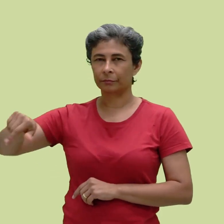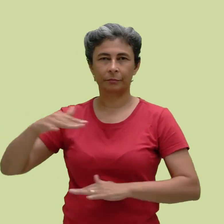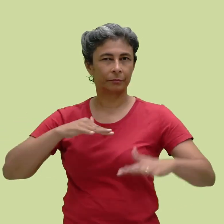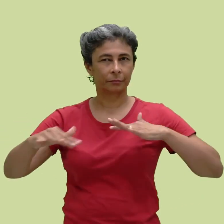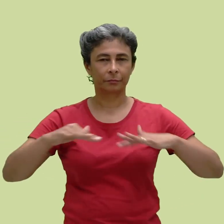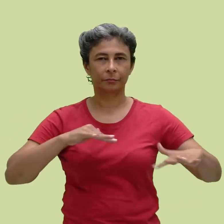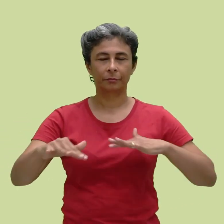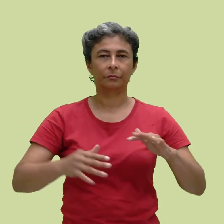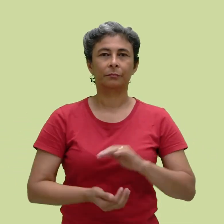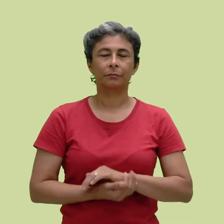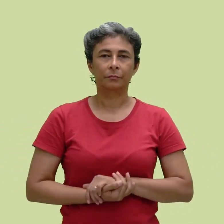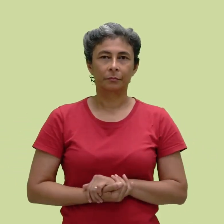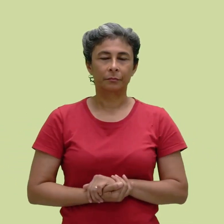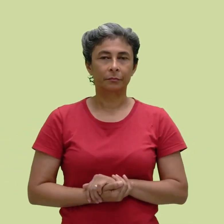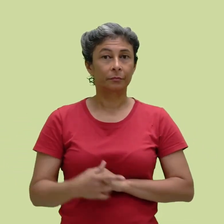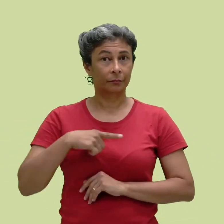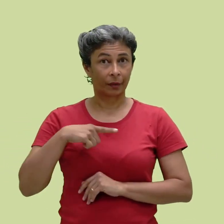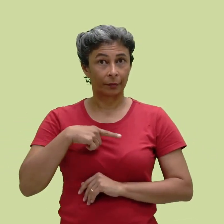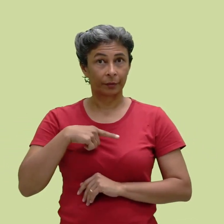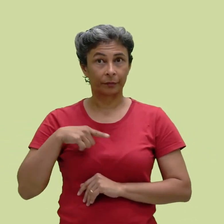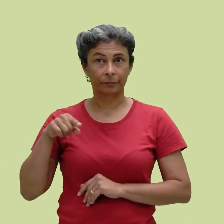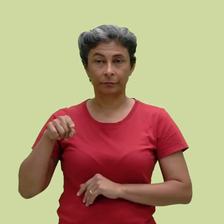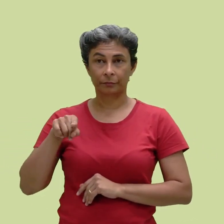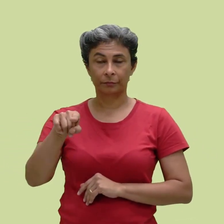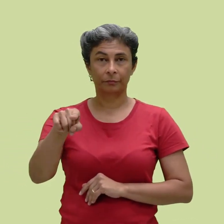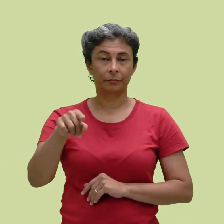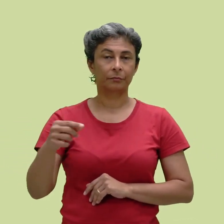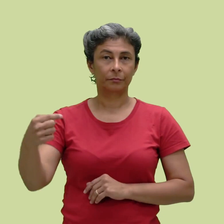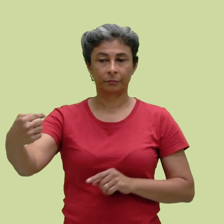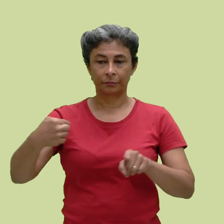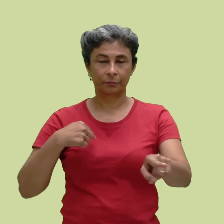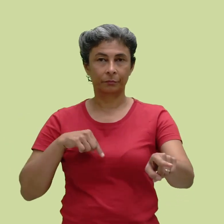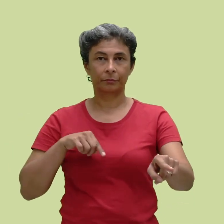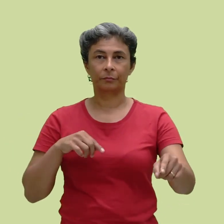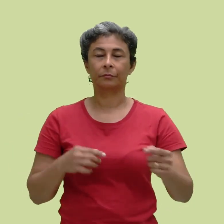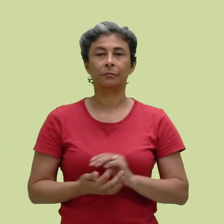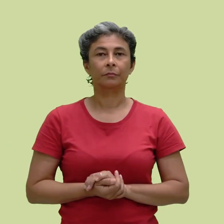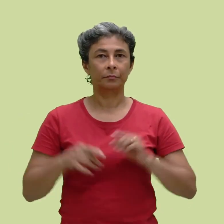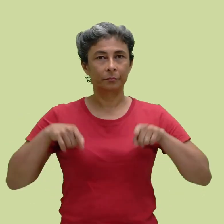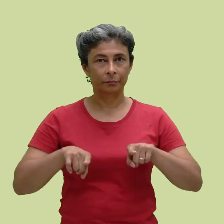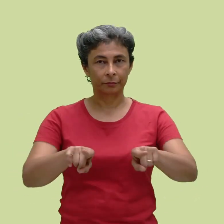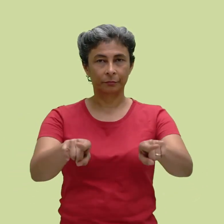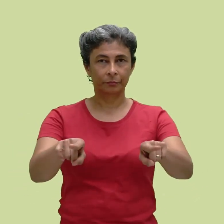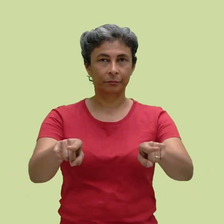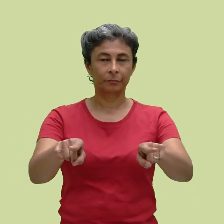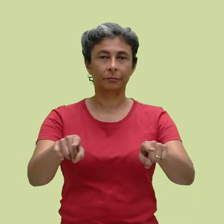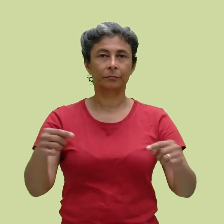outros. Também, temos que tratar da direção, se é um movimento unidirecional